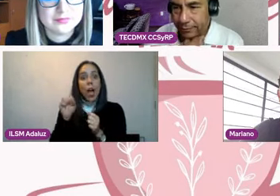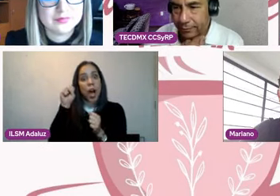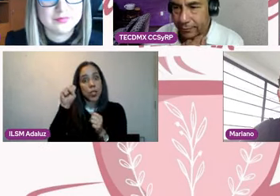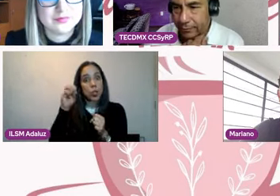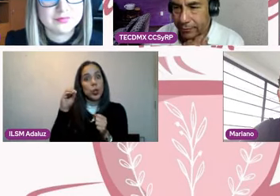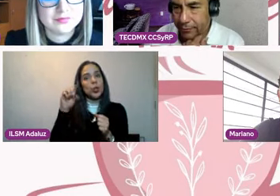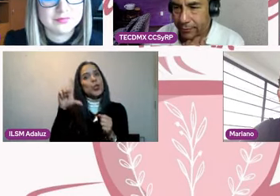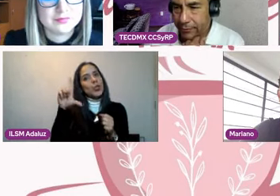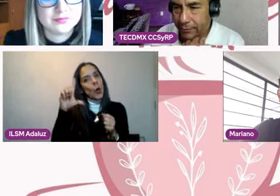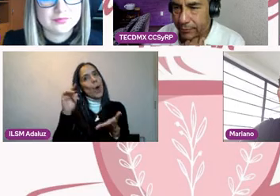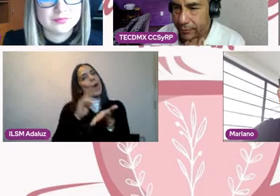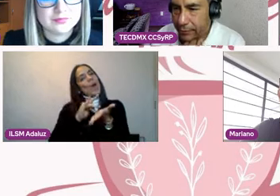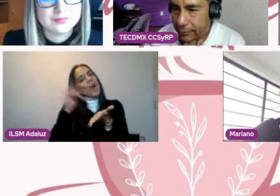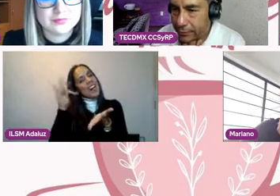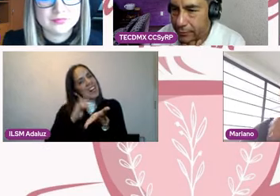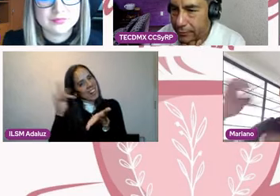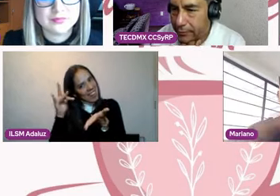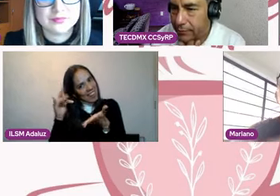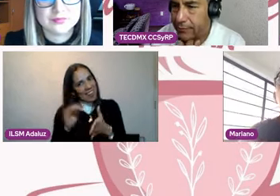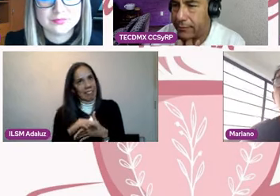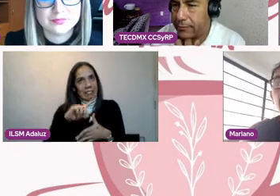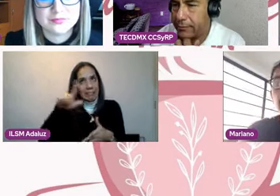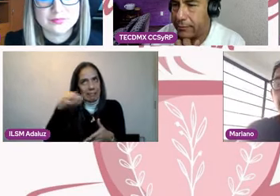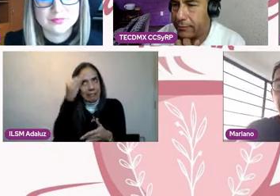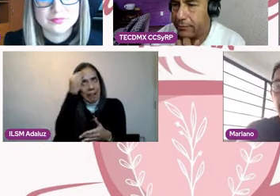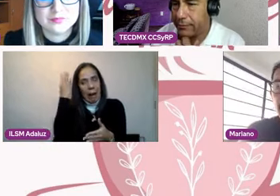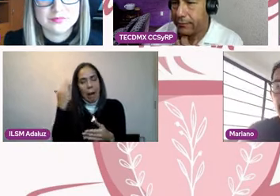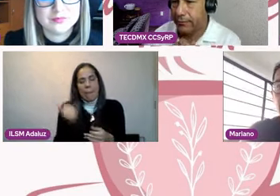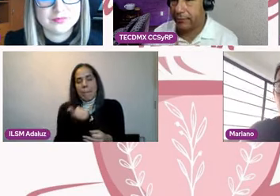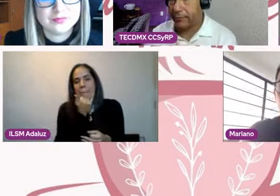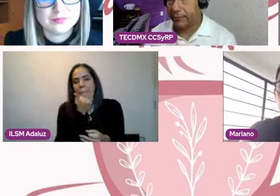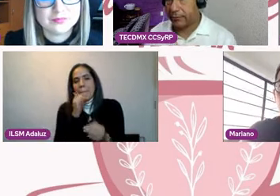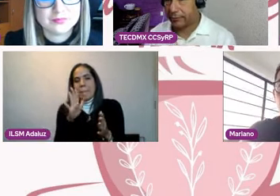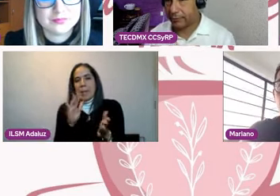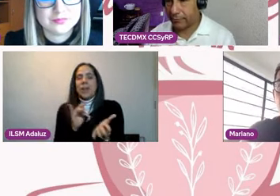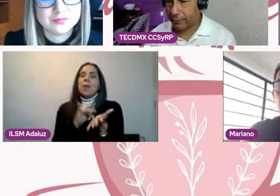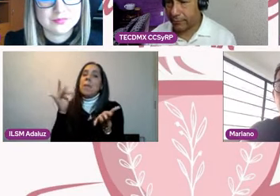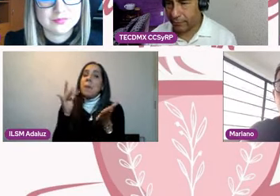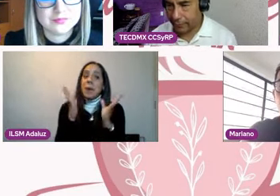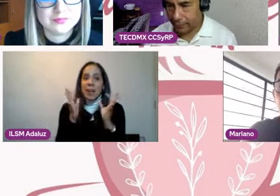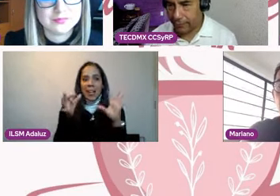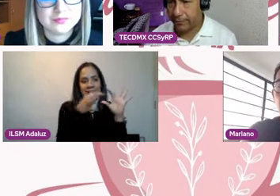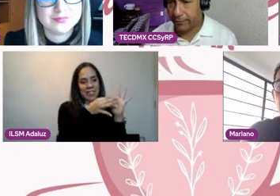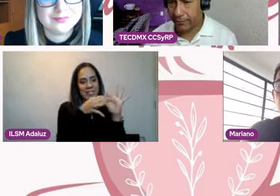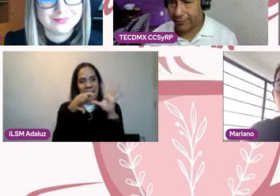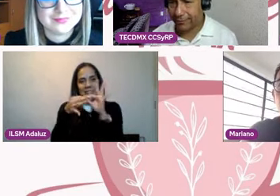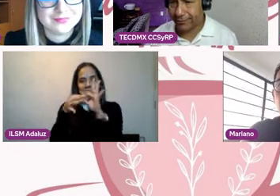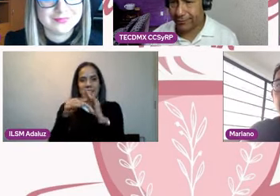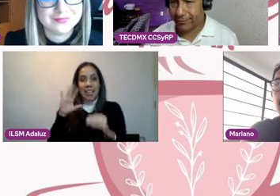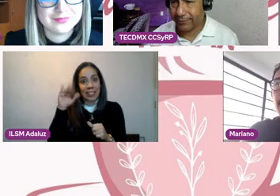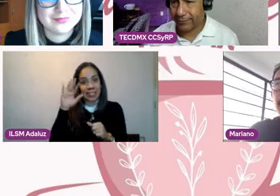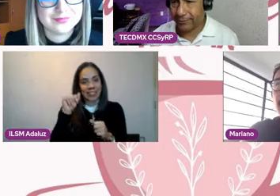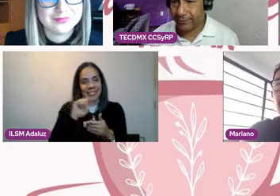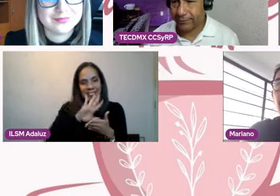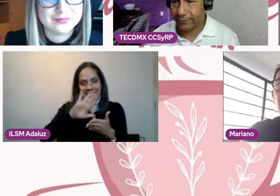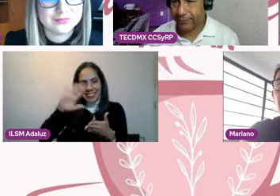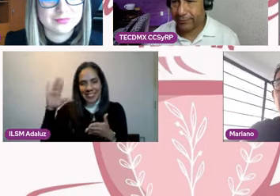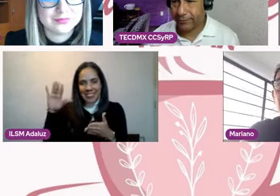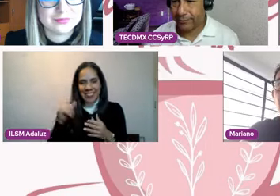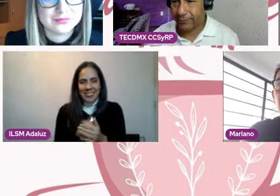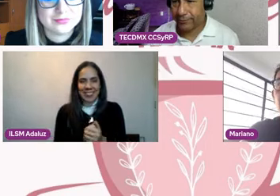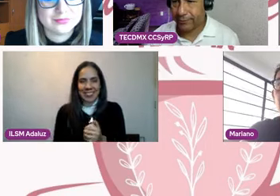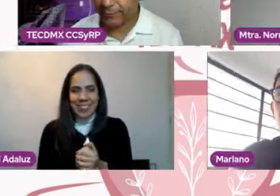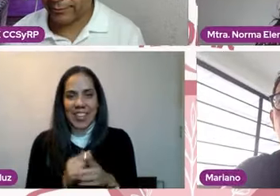luego se me olvida, pero también muchas gracias por ese enlace. Y los bajo, mis queridos amigos y amigas, para